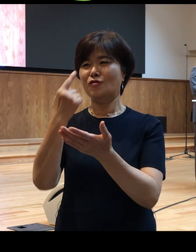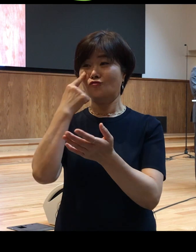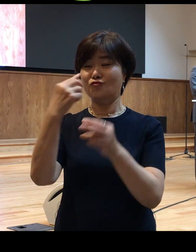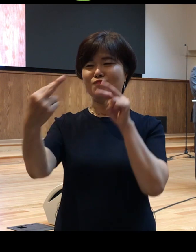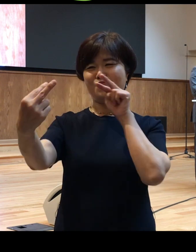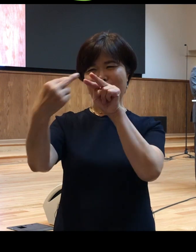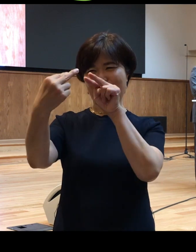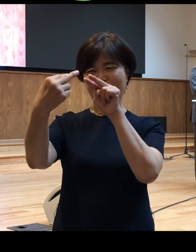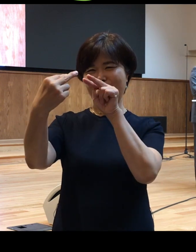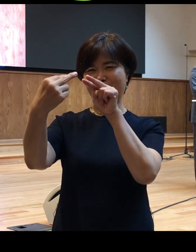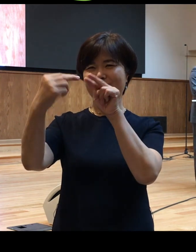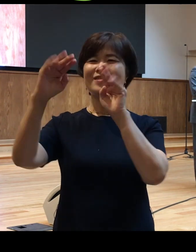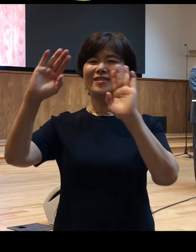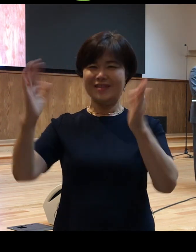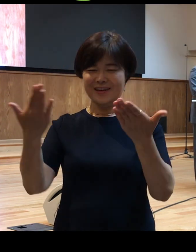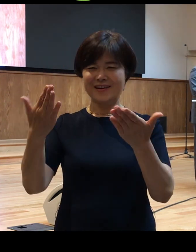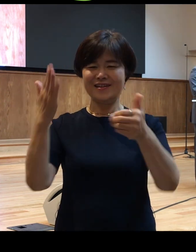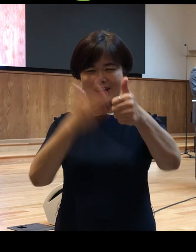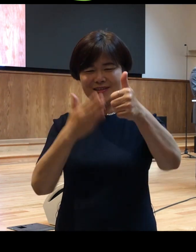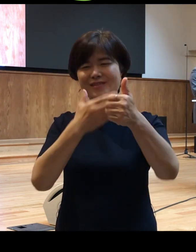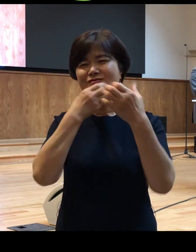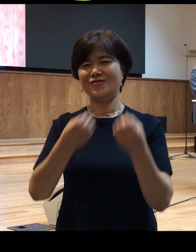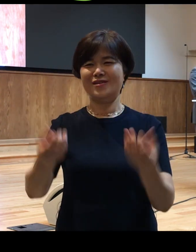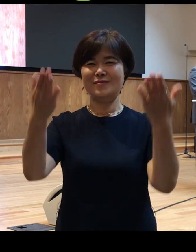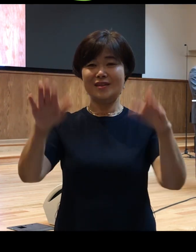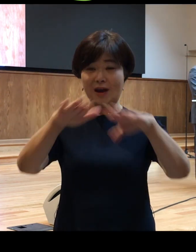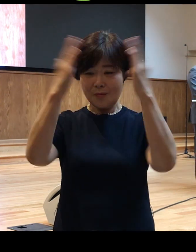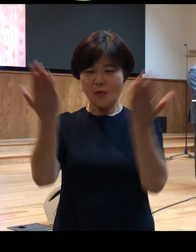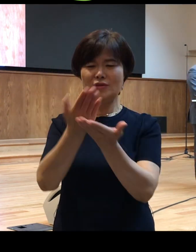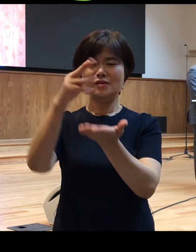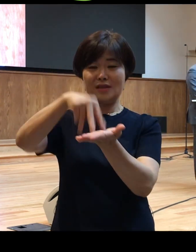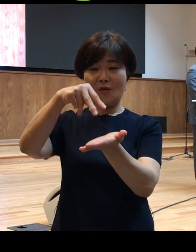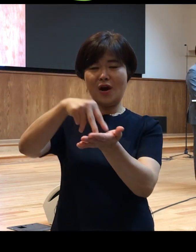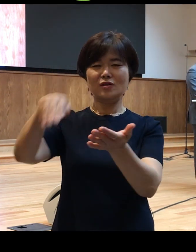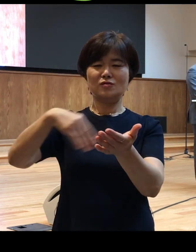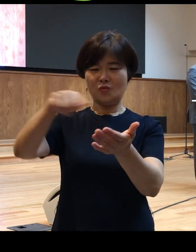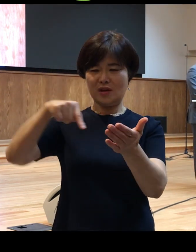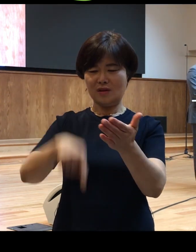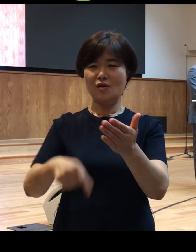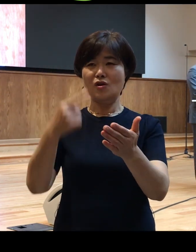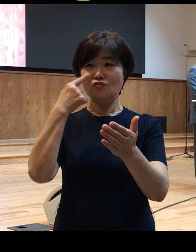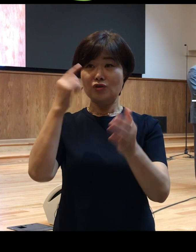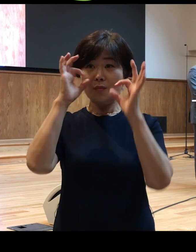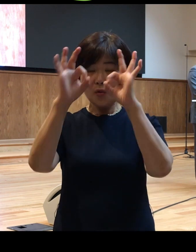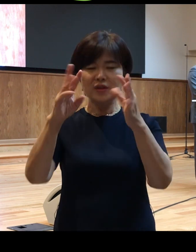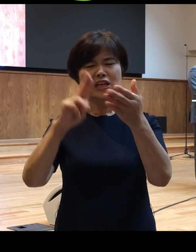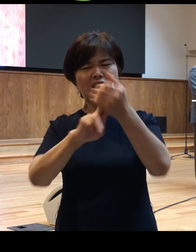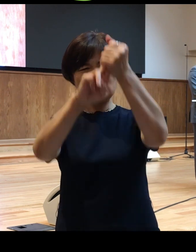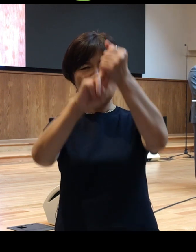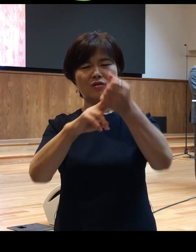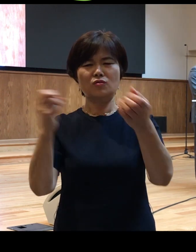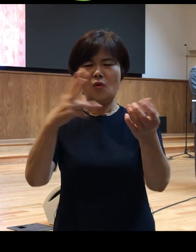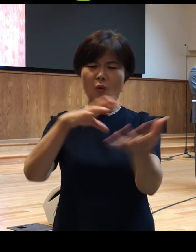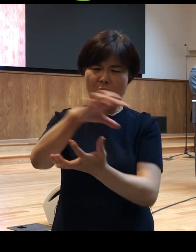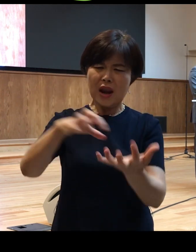간절히 추건합니다 모든 상황 속에서 눈에 보이는 기적이나 환란만 보는 것이 아니라